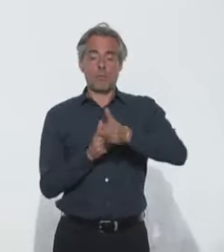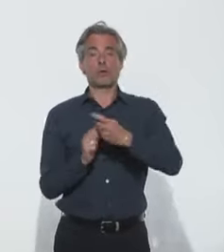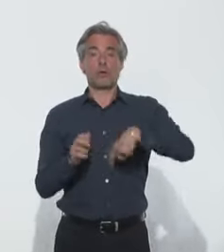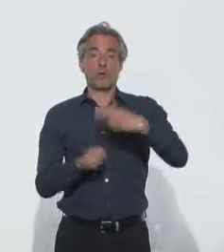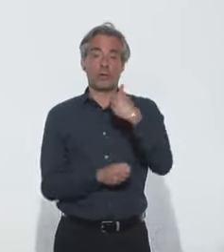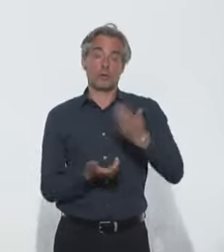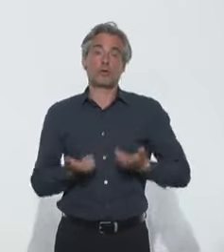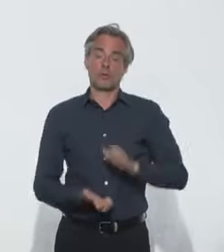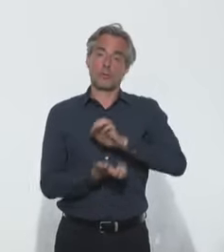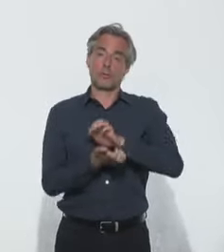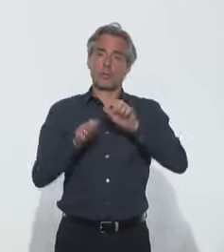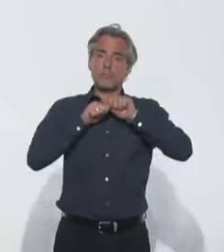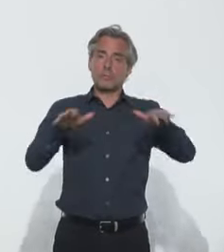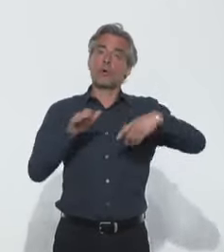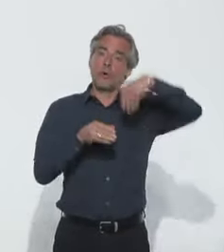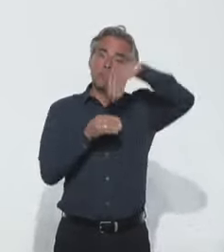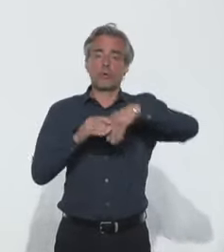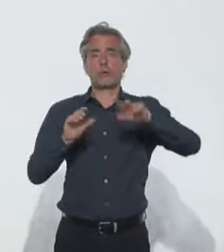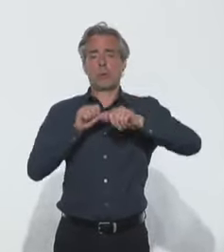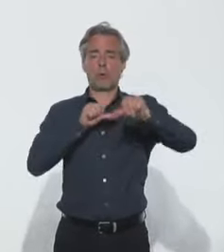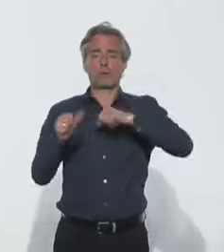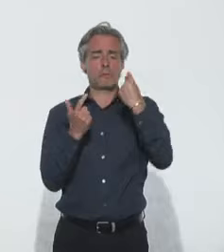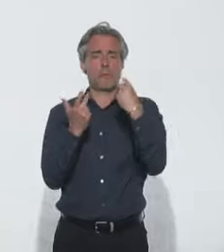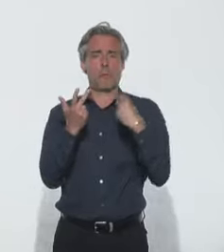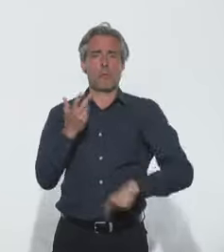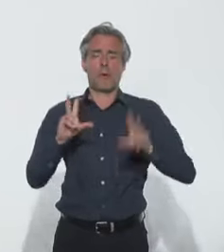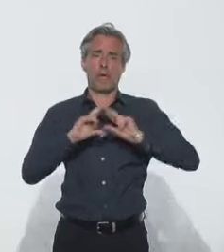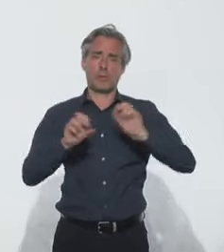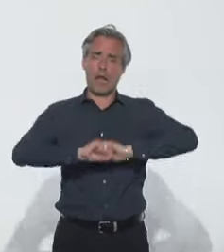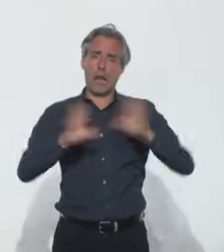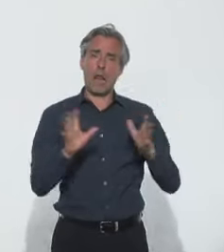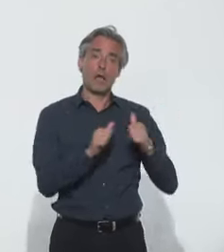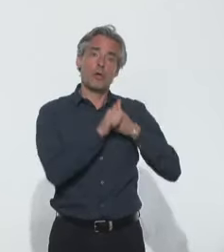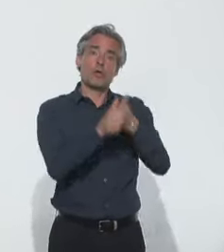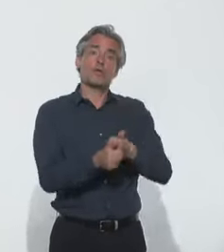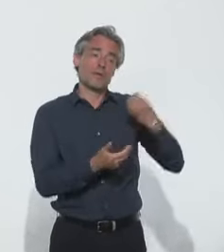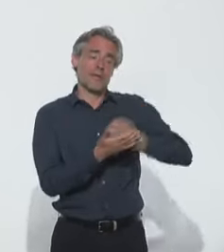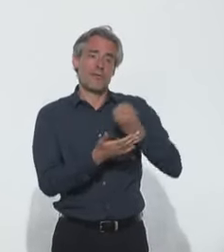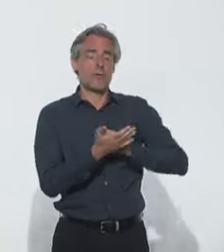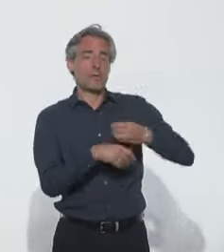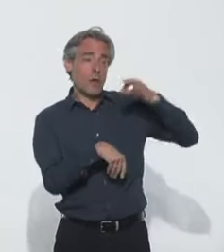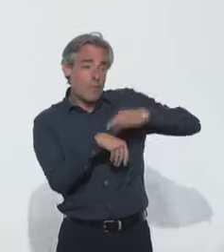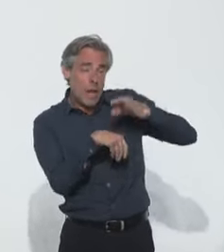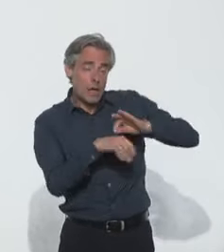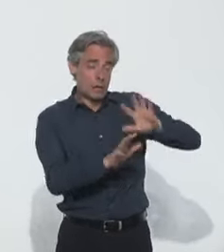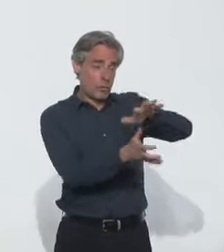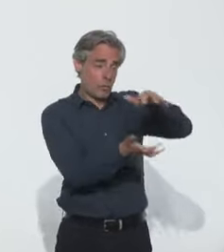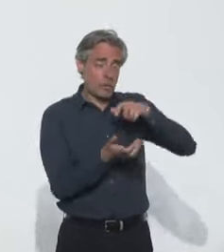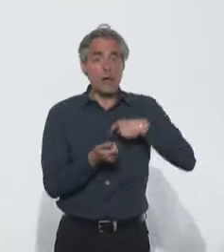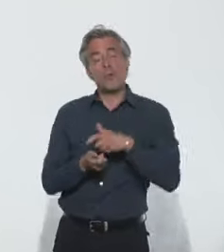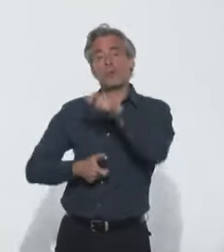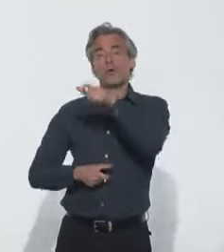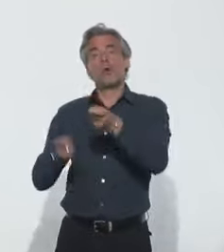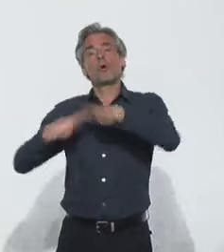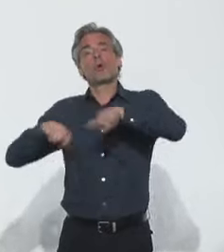publié ce jour pour en préciser les conditions. Il s'appuie sur les dernières données épidémiologiques, sur les recommandations émises par